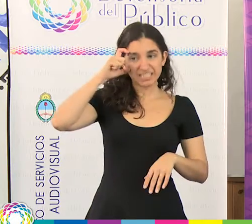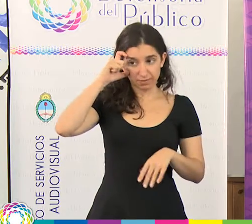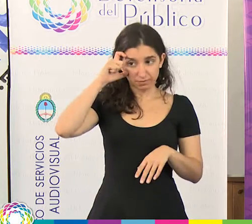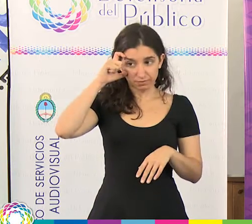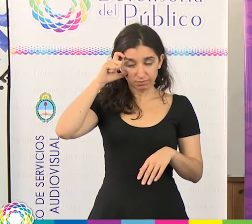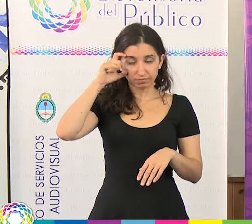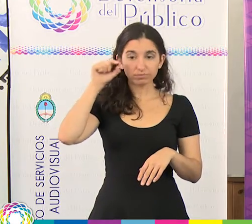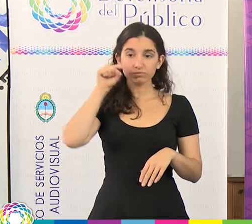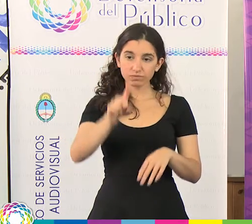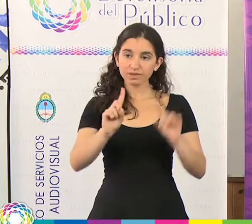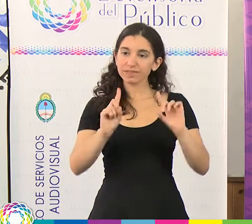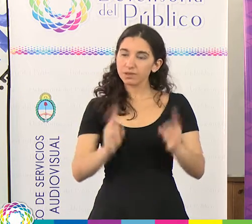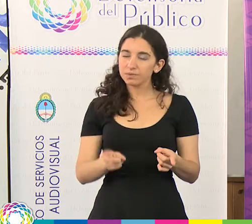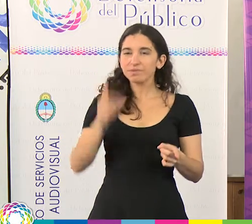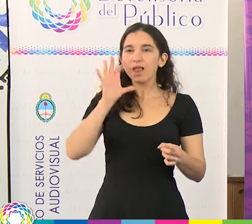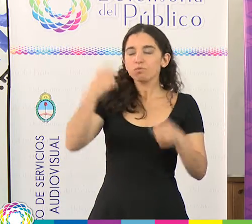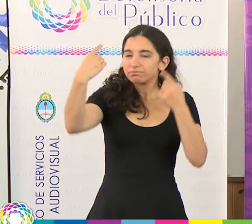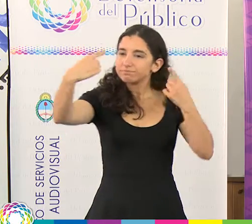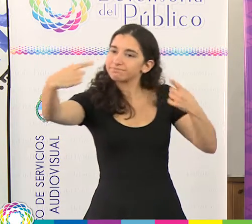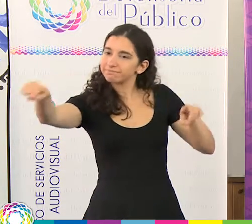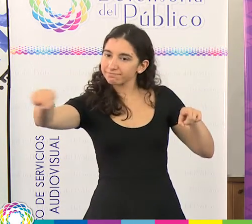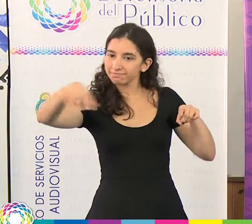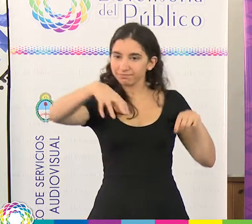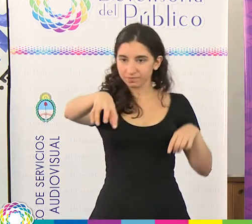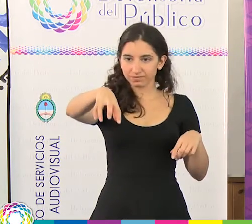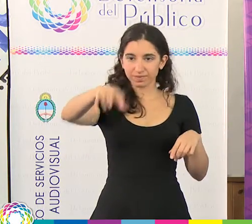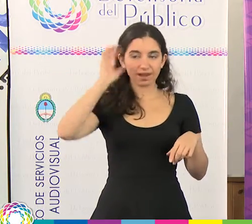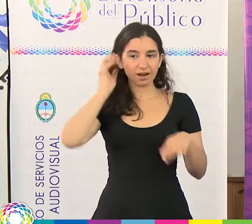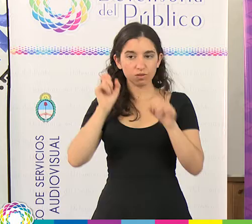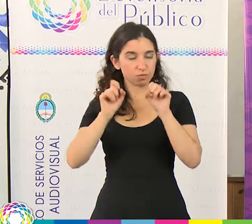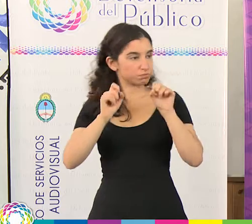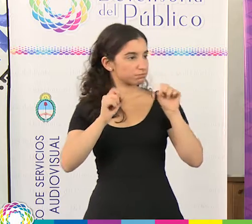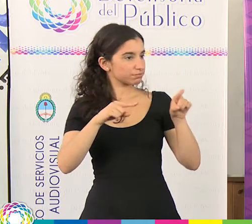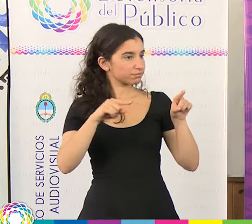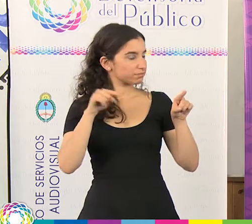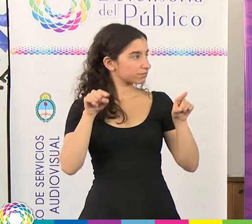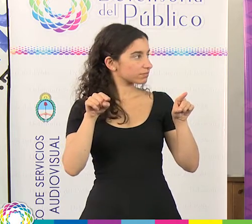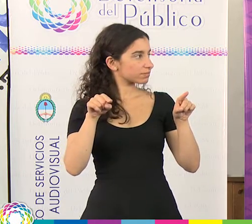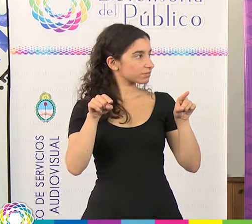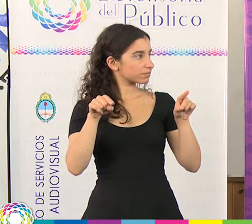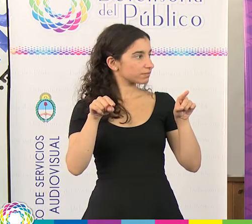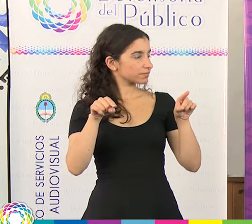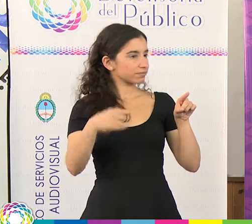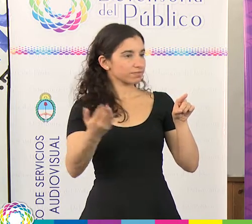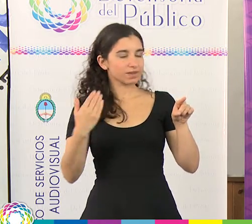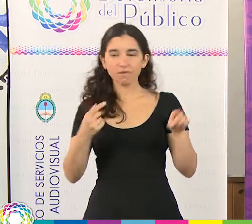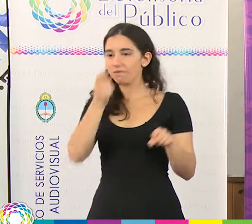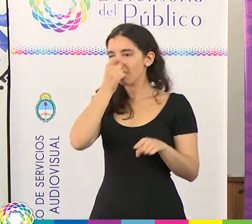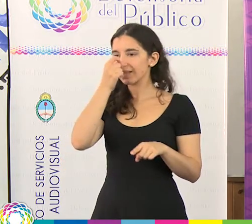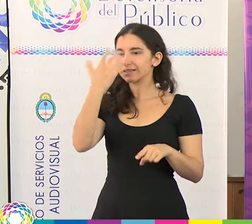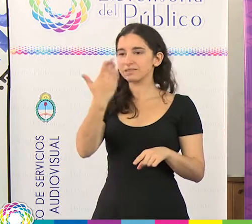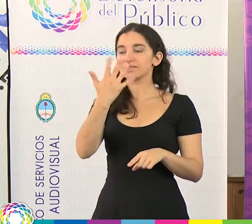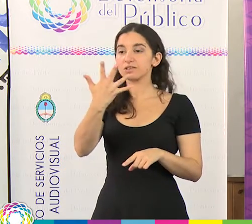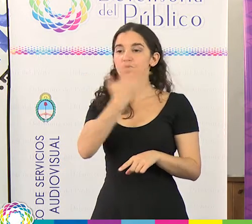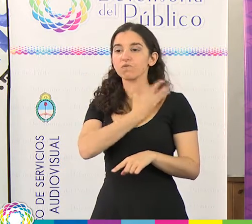que queremos sumar, diferente, nuestra radio que fue inaugurada el 25 de febrero del